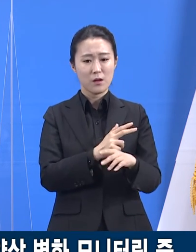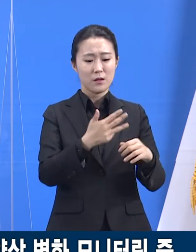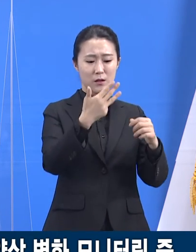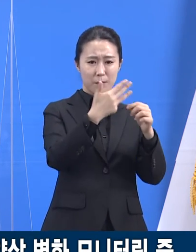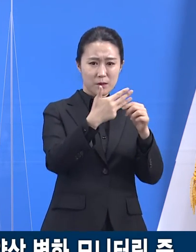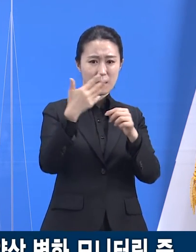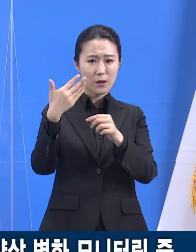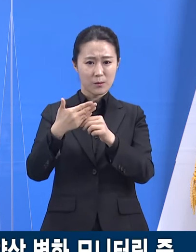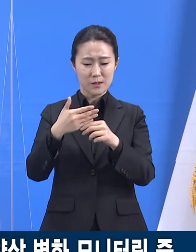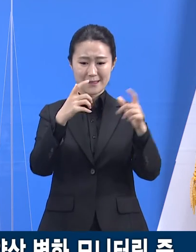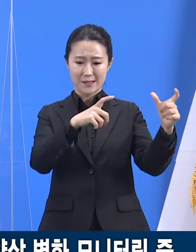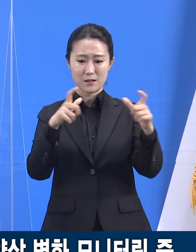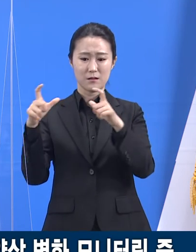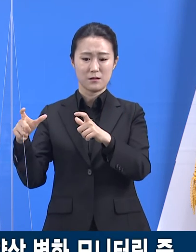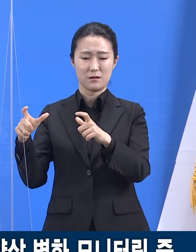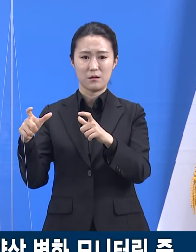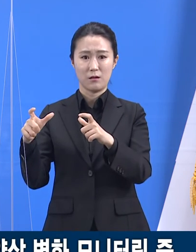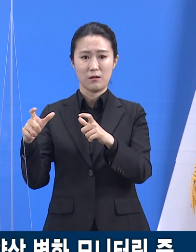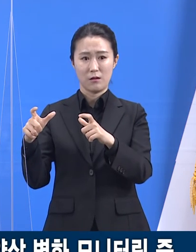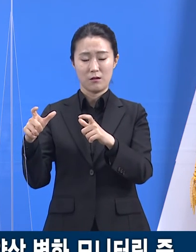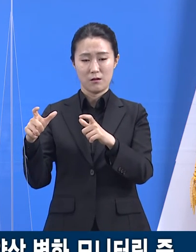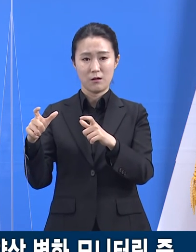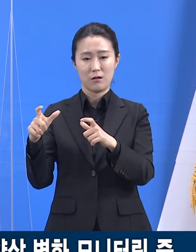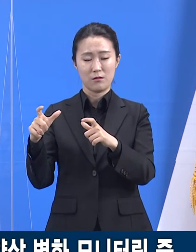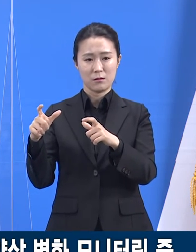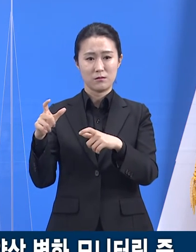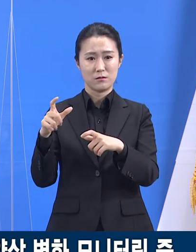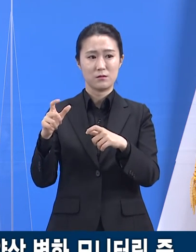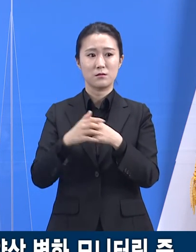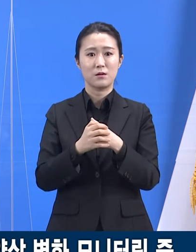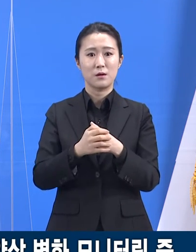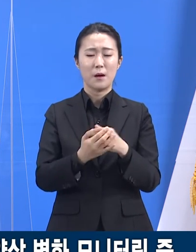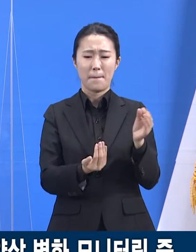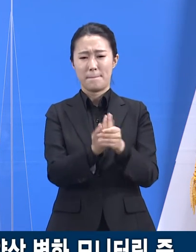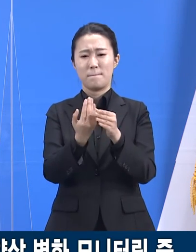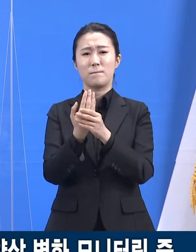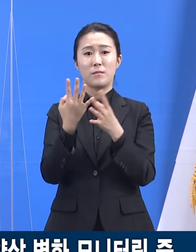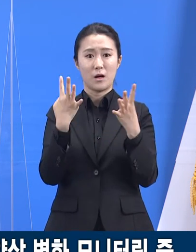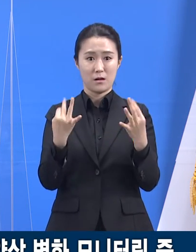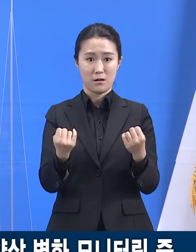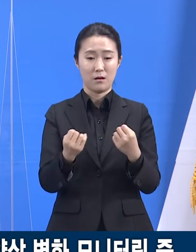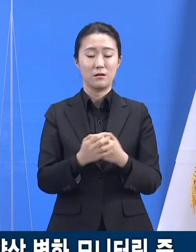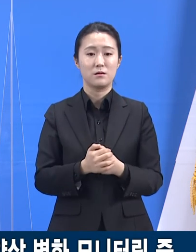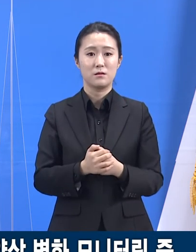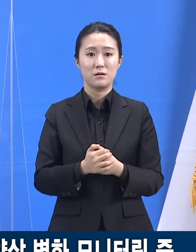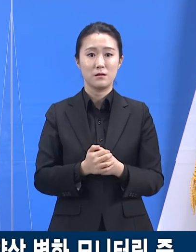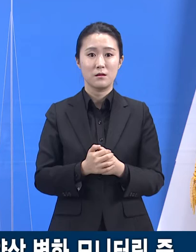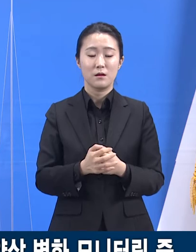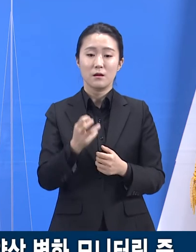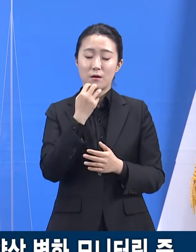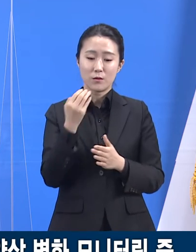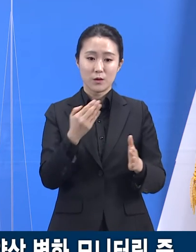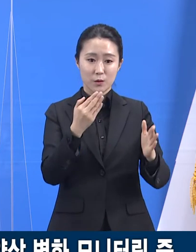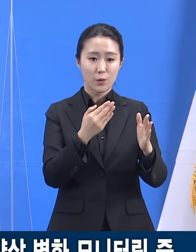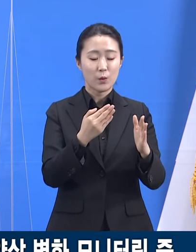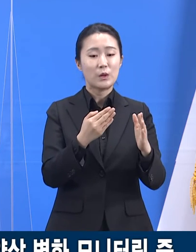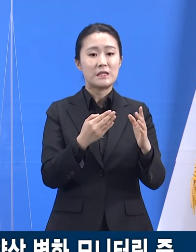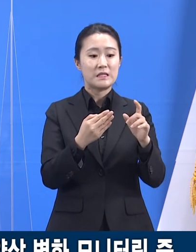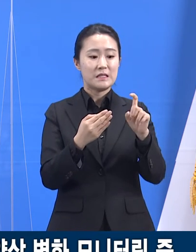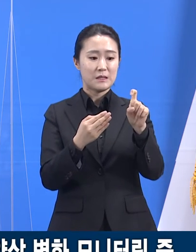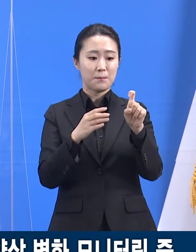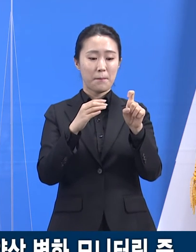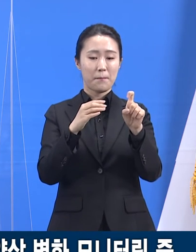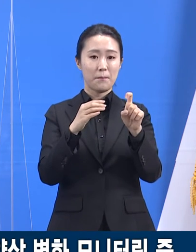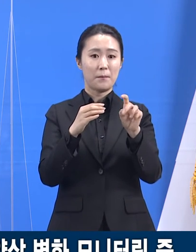도평균보다 유의하게 높았습니다. 지난 일주일간 경기도 인구 10만 명당 확진자 수는 7